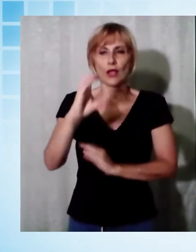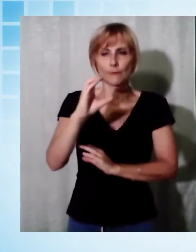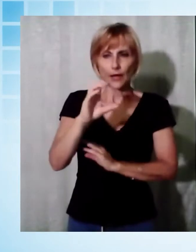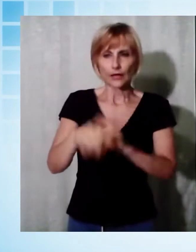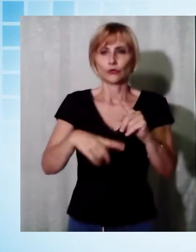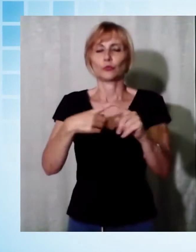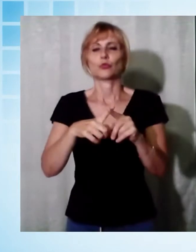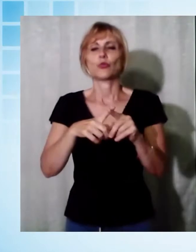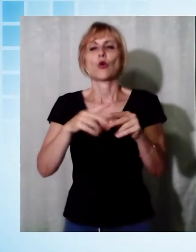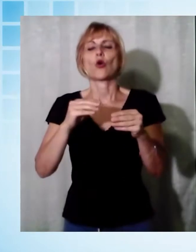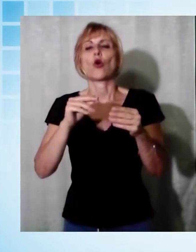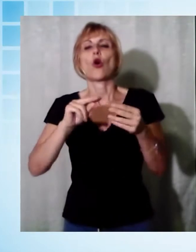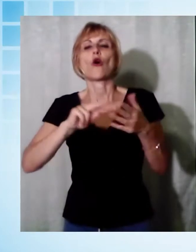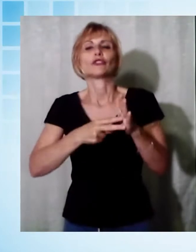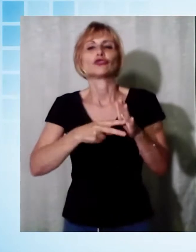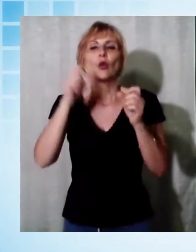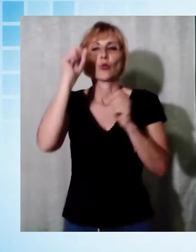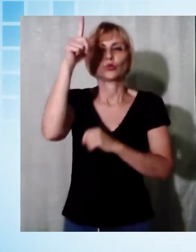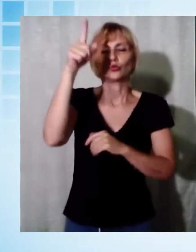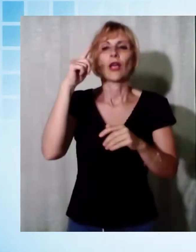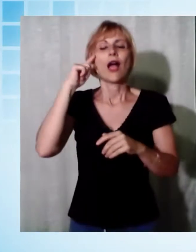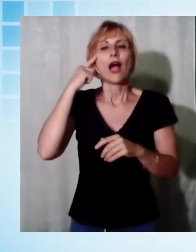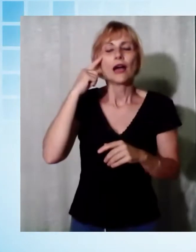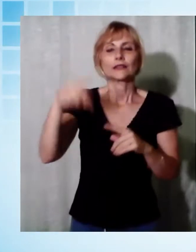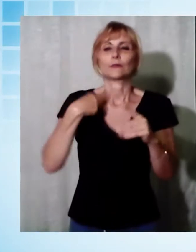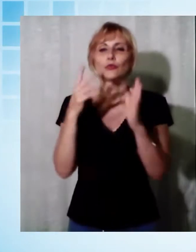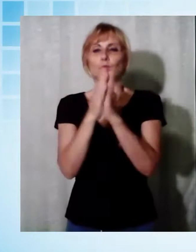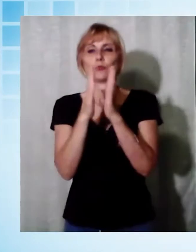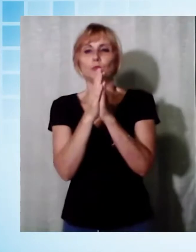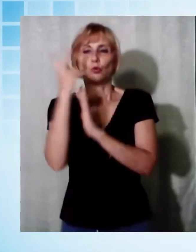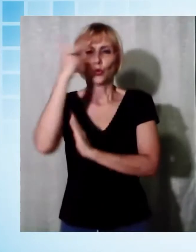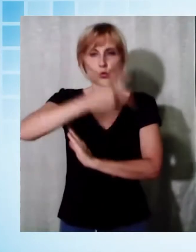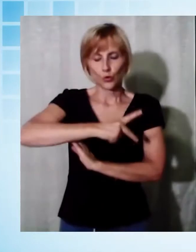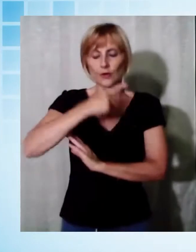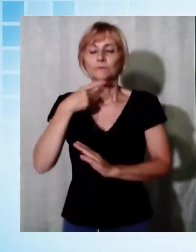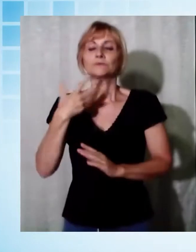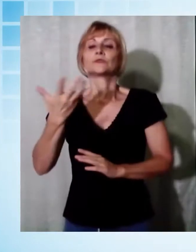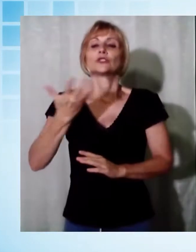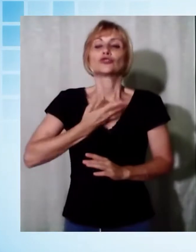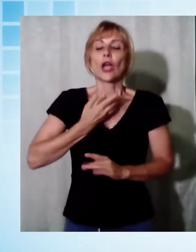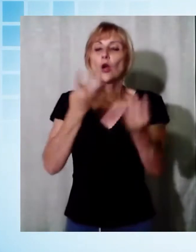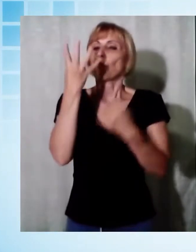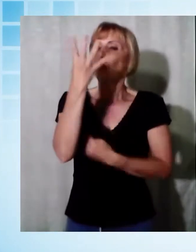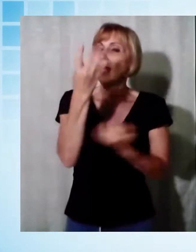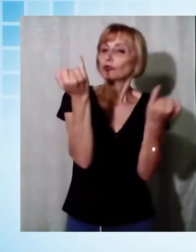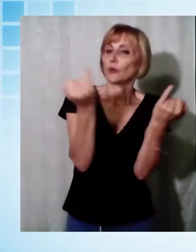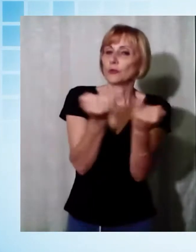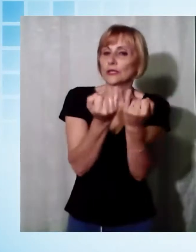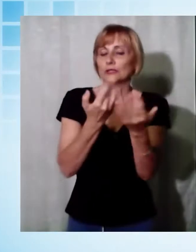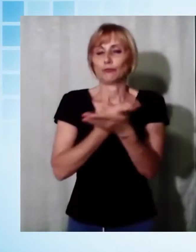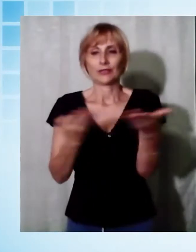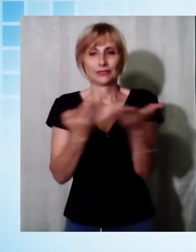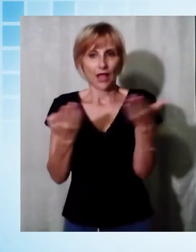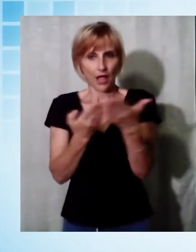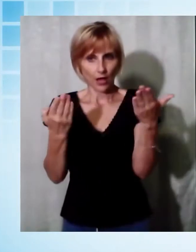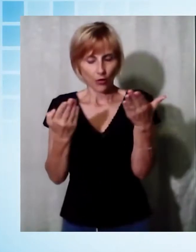della Cultura di Arezzo e la Caritas Diocesana di Lucca, la Kermess propone quattro mini spettacoli in un format che si rifà al